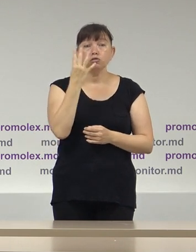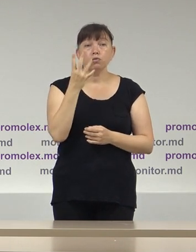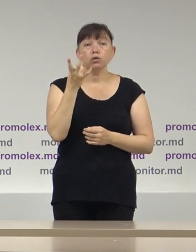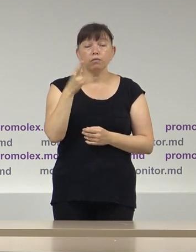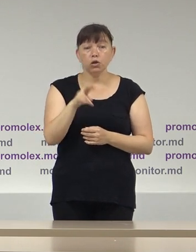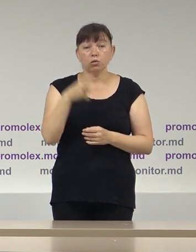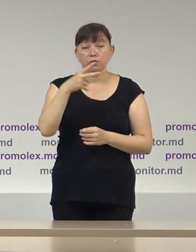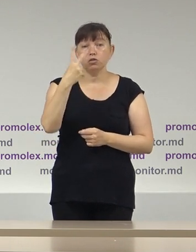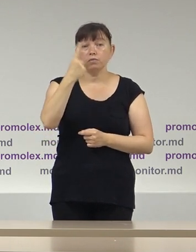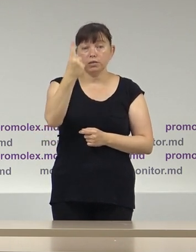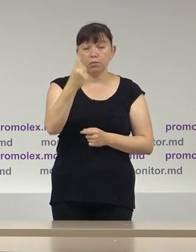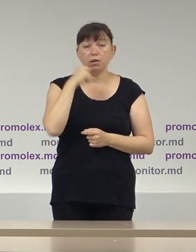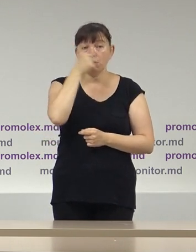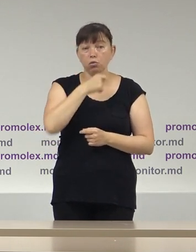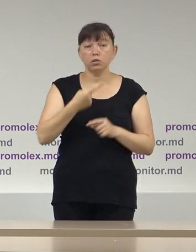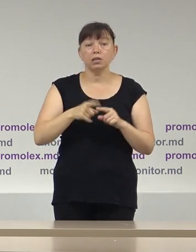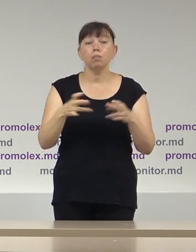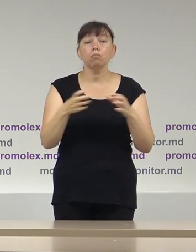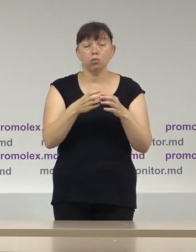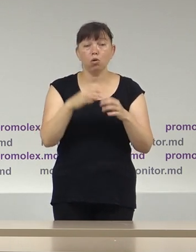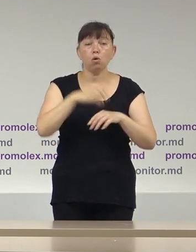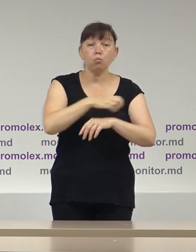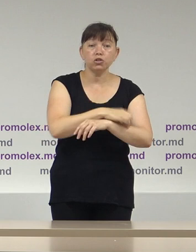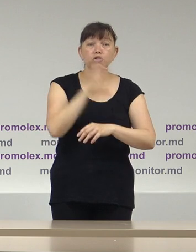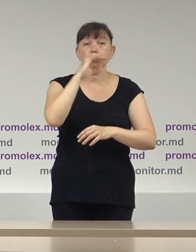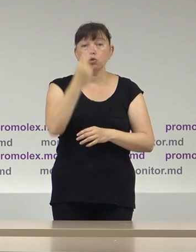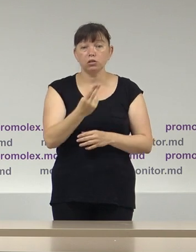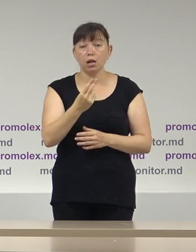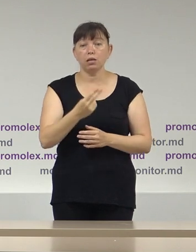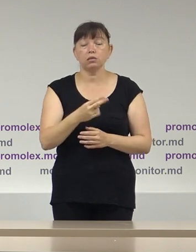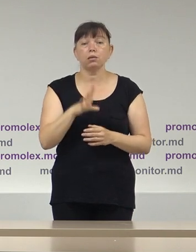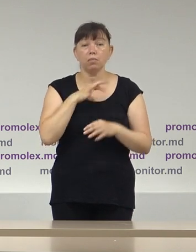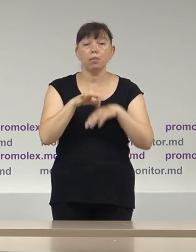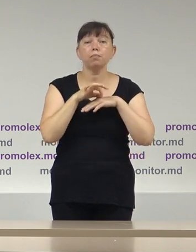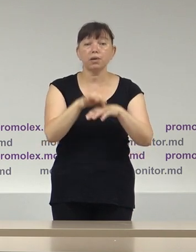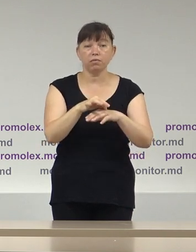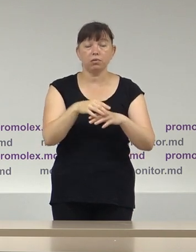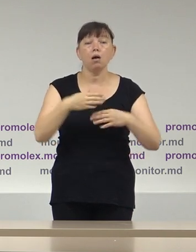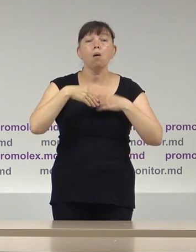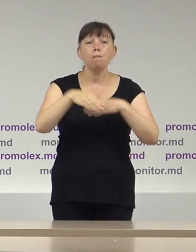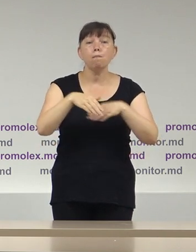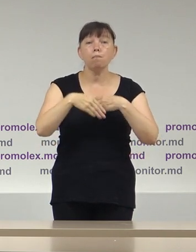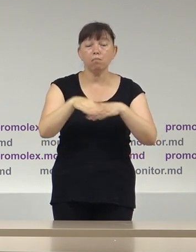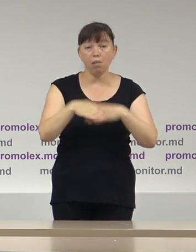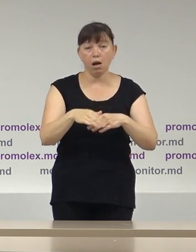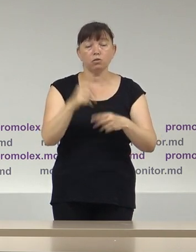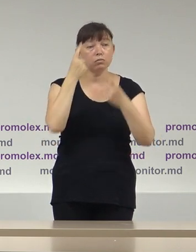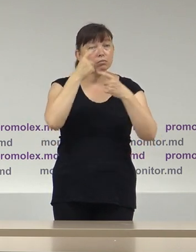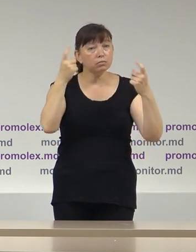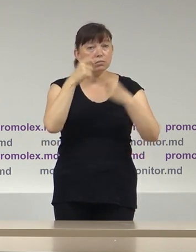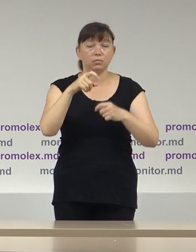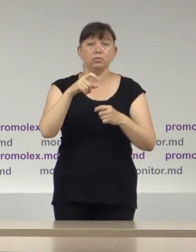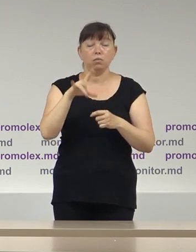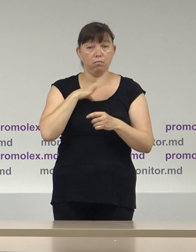2021. Menționăm că blocul electoral al comuniștilor și socialiștilor a organizat atunci un marș uman cu informarea prealabilă a